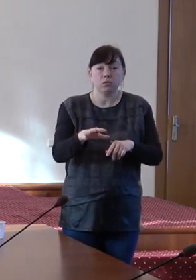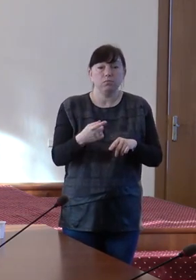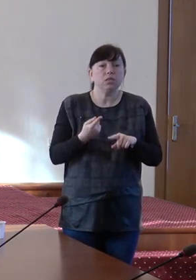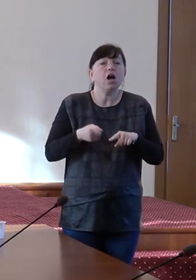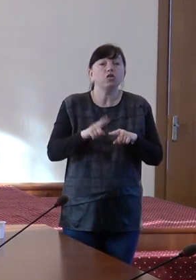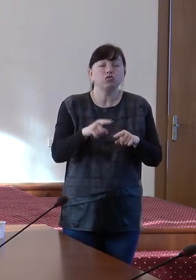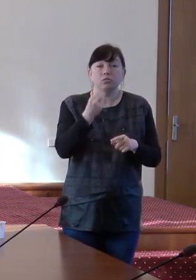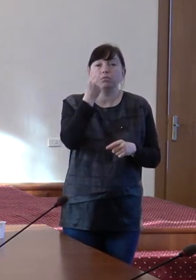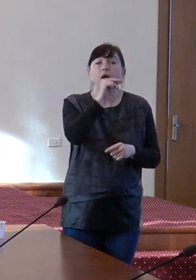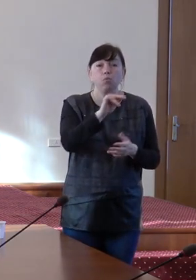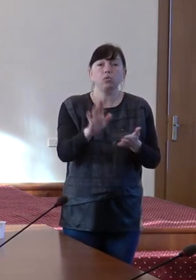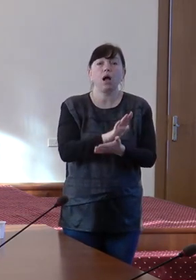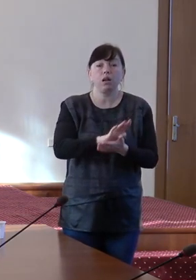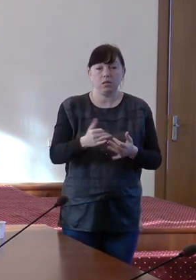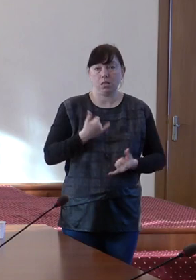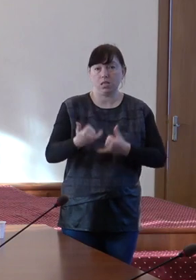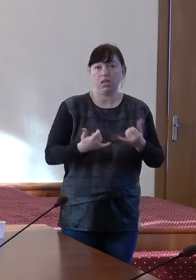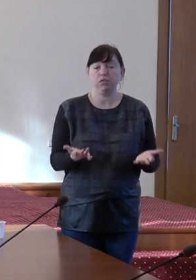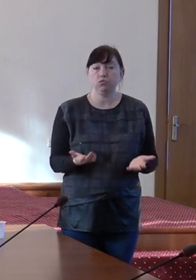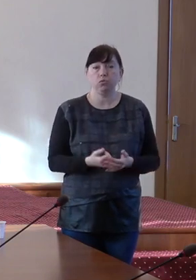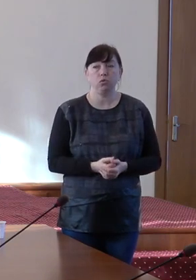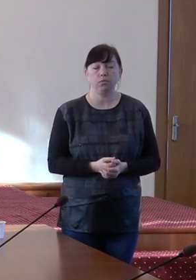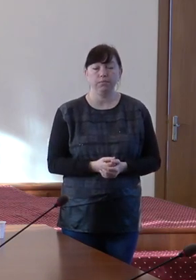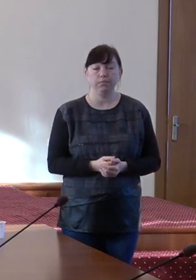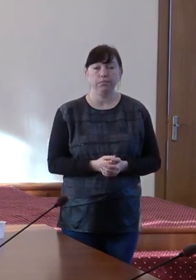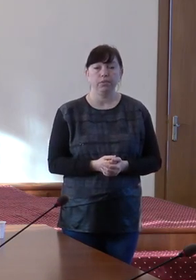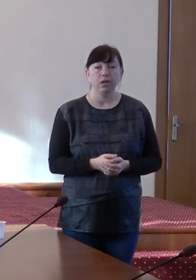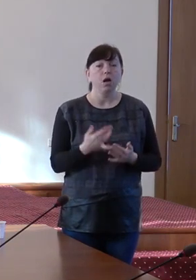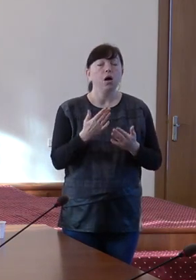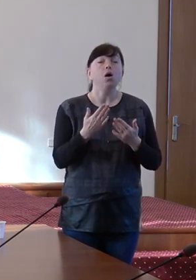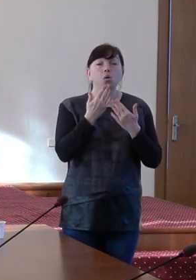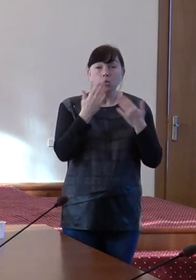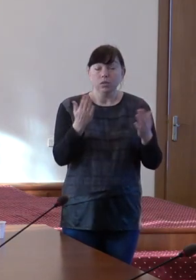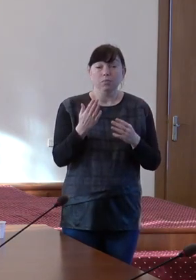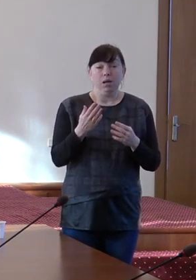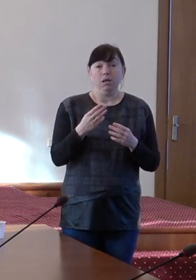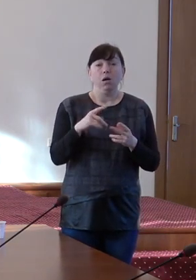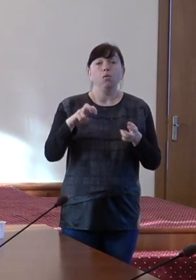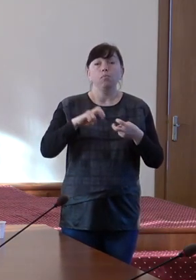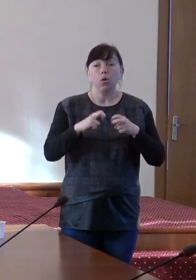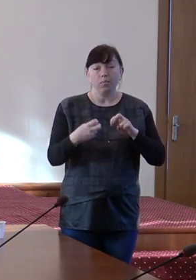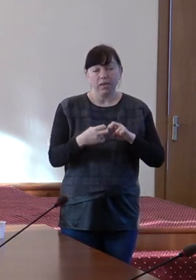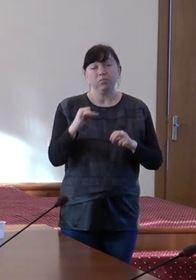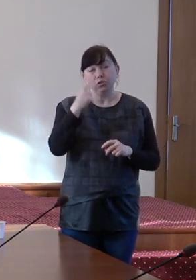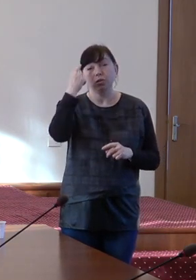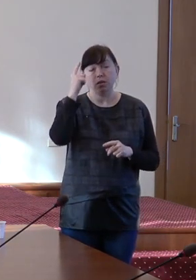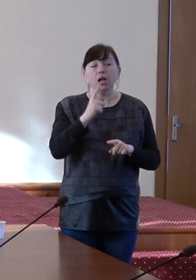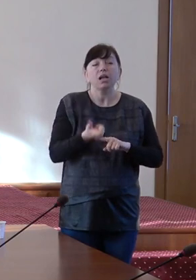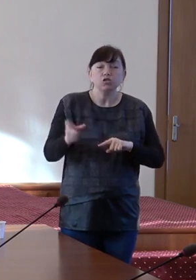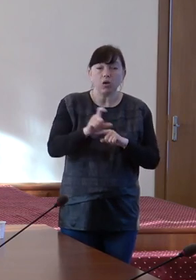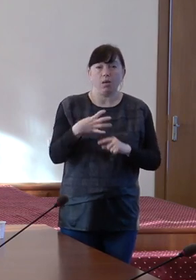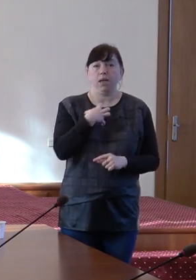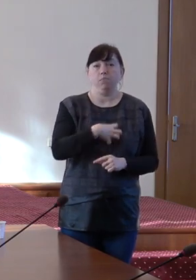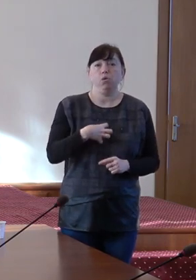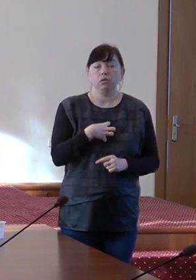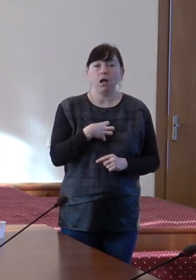mai bună calitate a acesta. O ultimă problemă și credem noi cea mai importantă